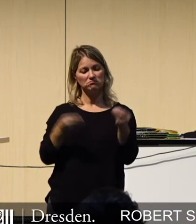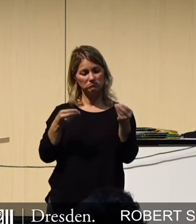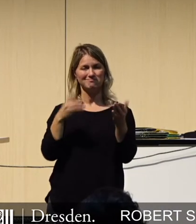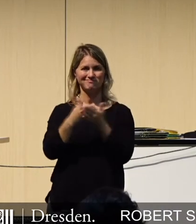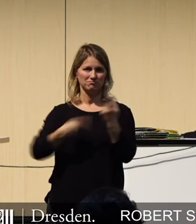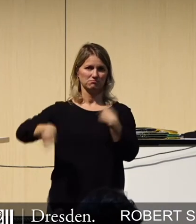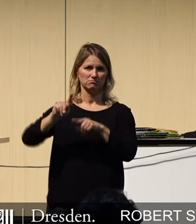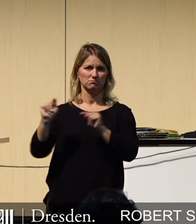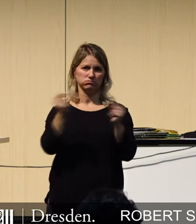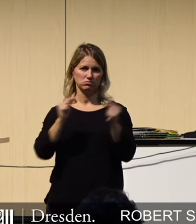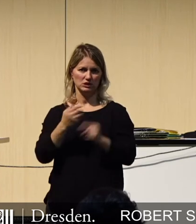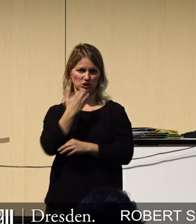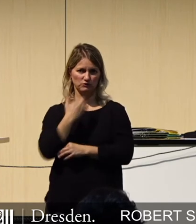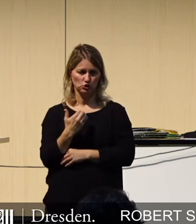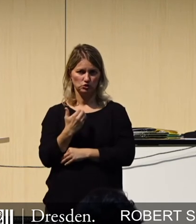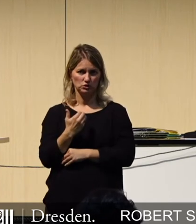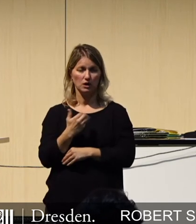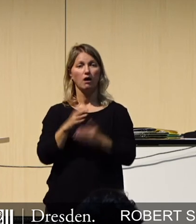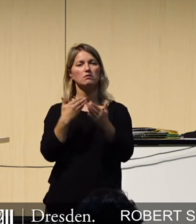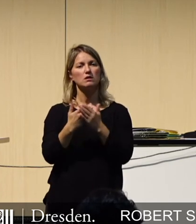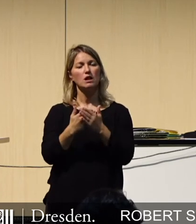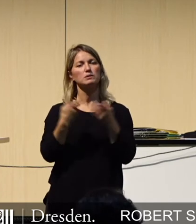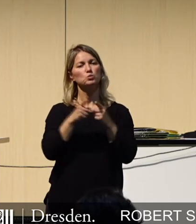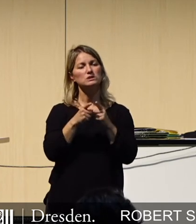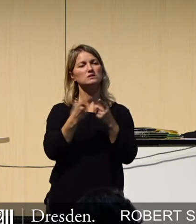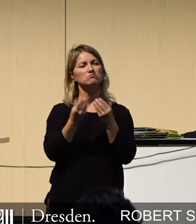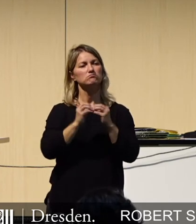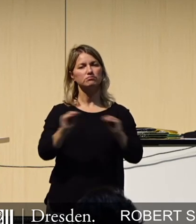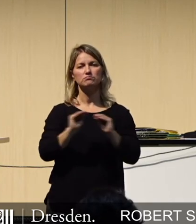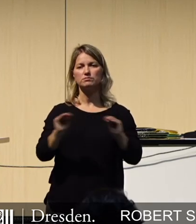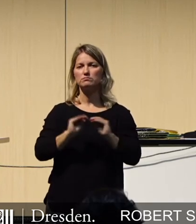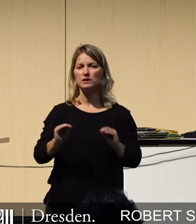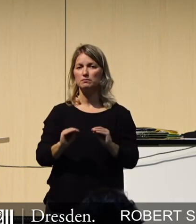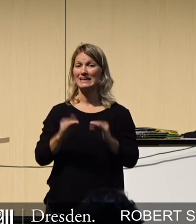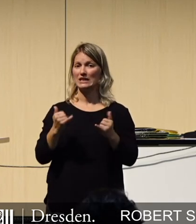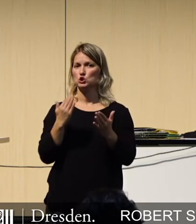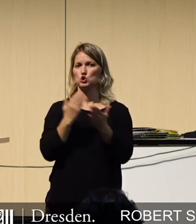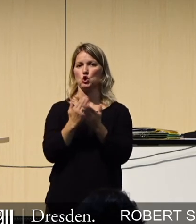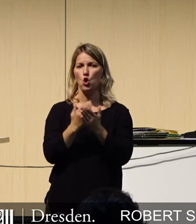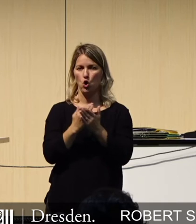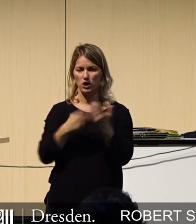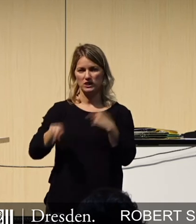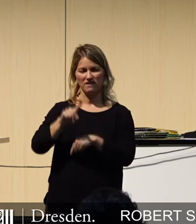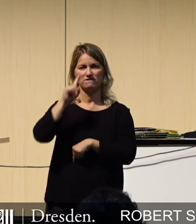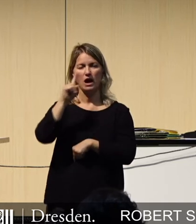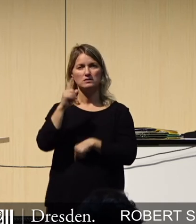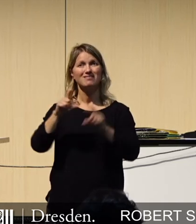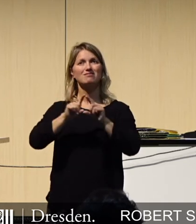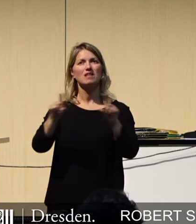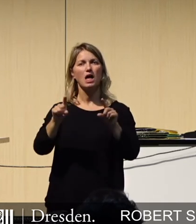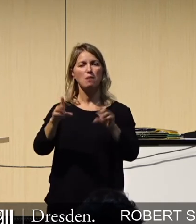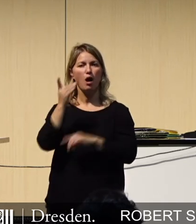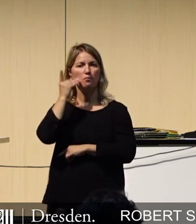Grund werde ich hier einen kleinen Abriss darüber geben, was wir heute schon über die Mobilfunkstrahlung und deren